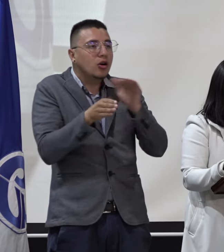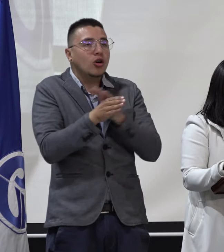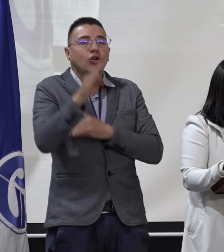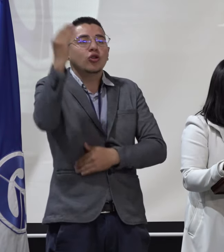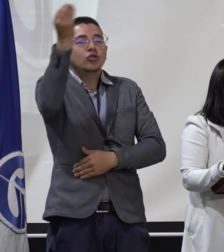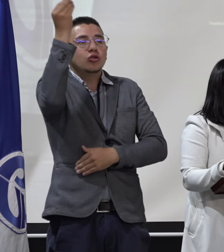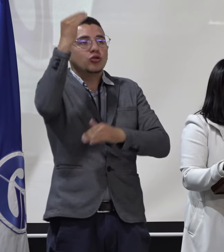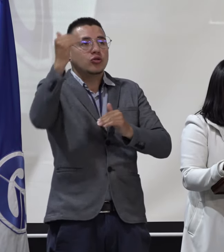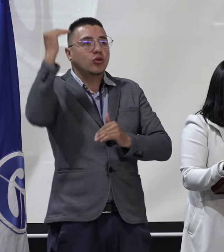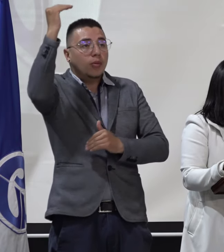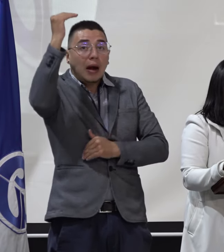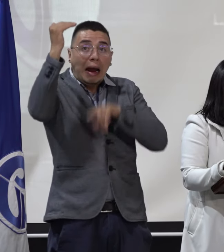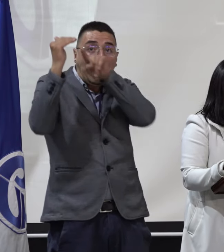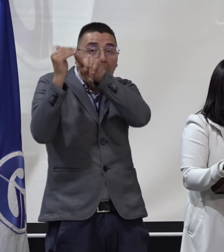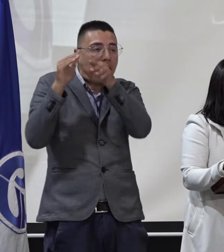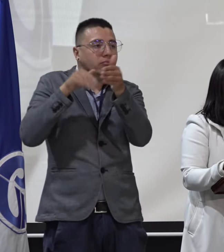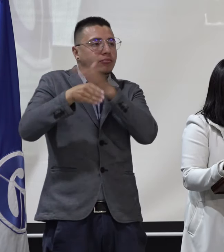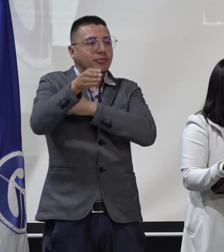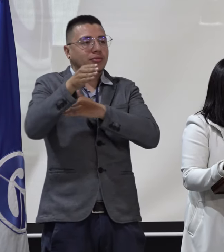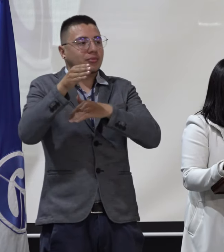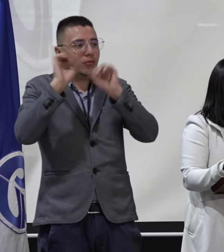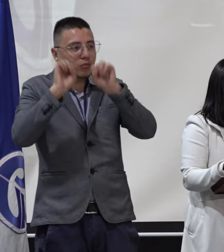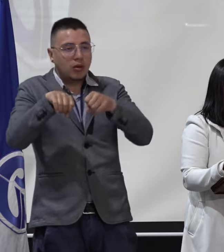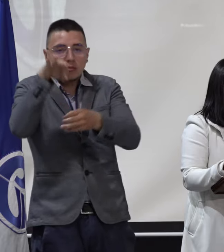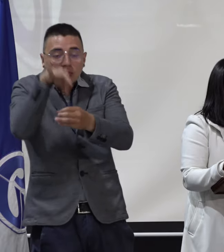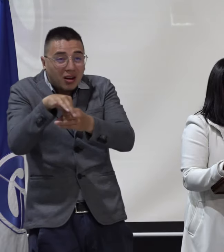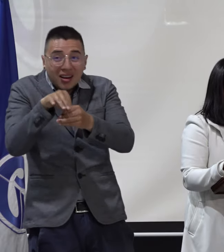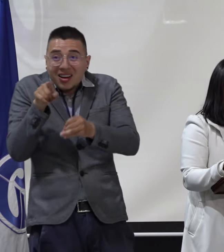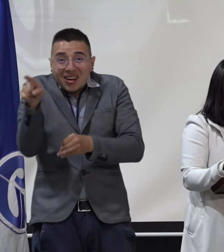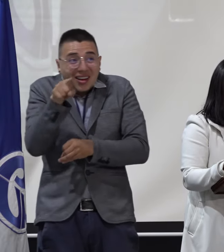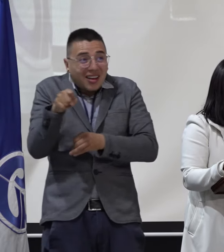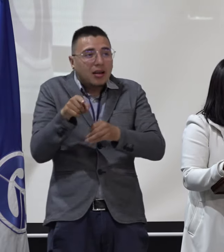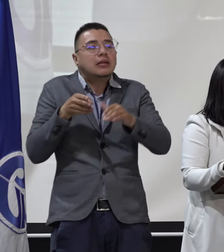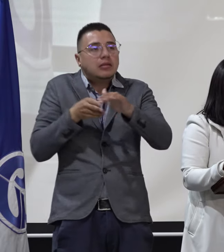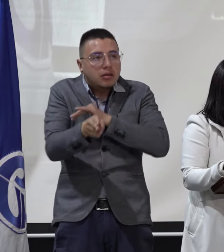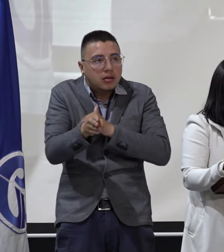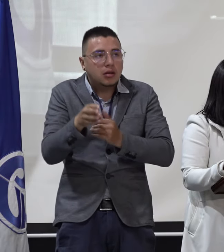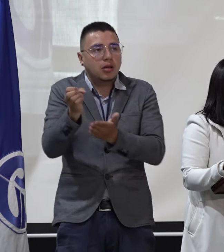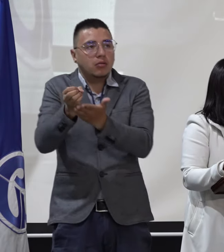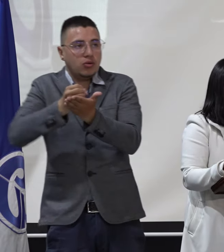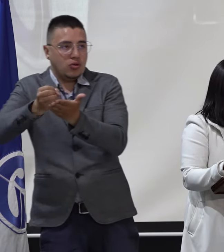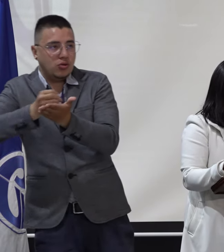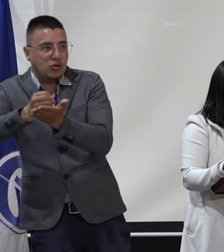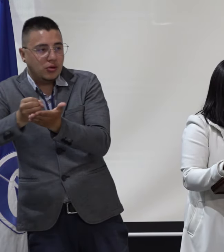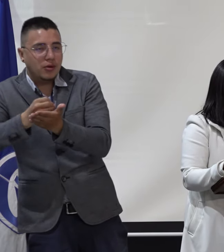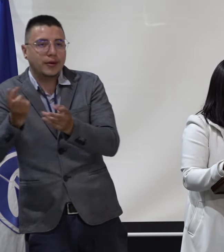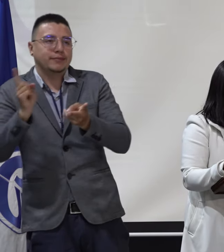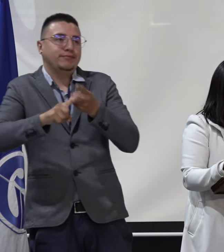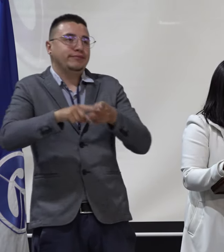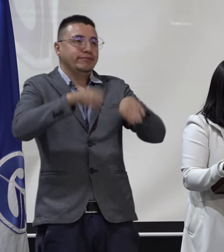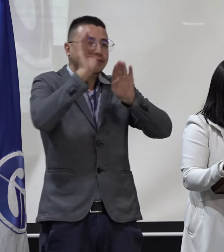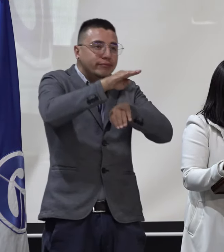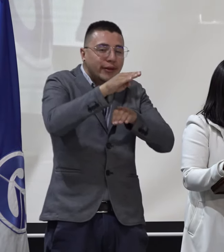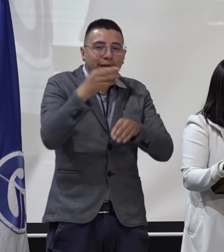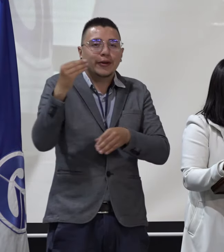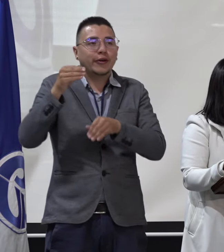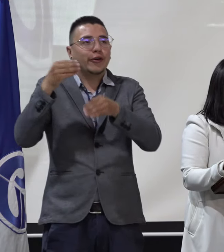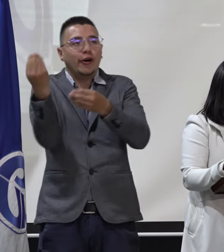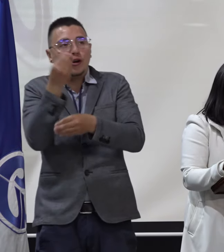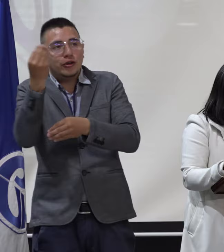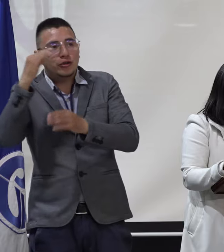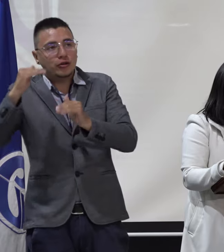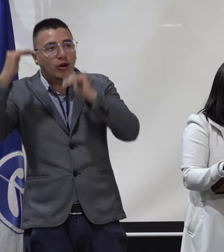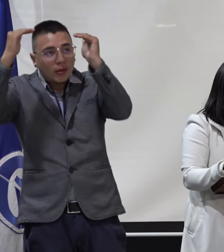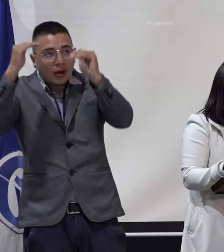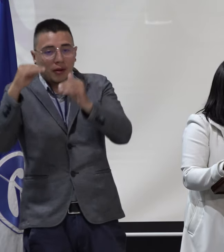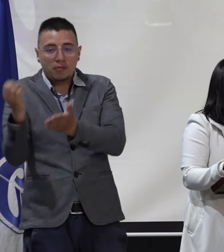Superior y aquellos egresados que hagan parte de Biología podían votar por representante de Consejo Superior y